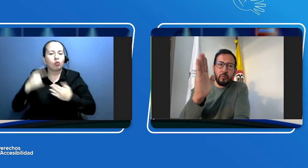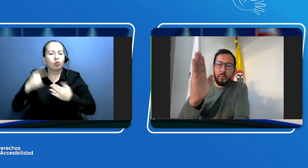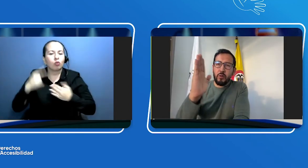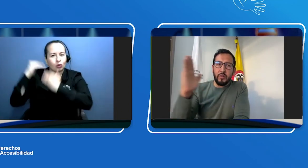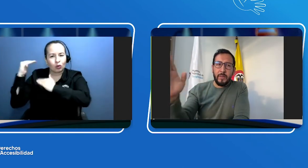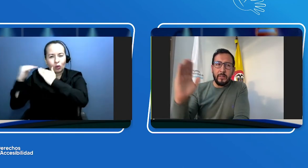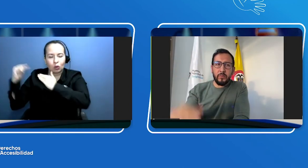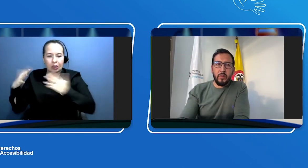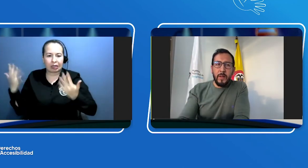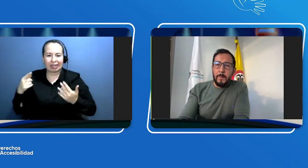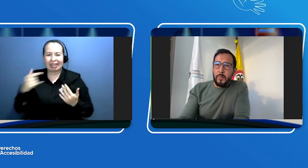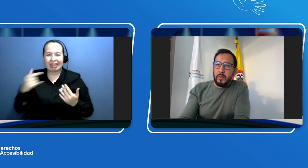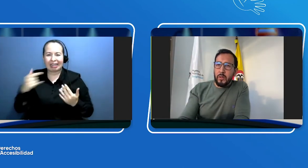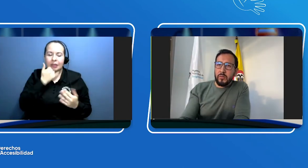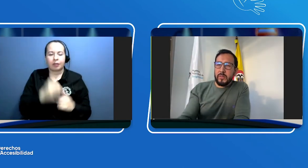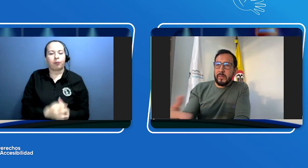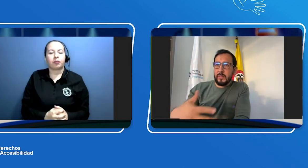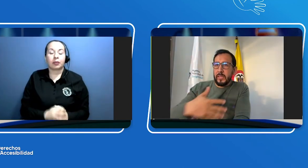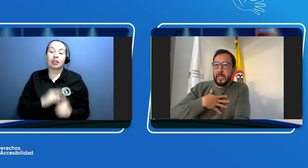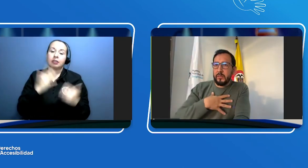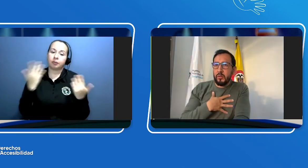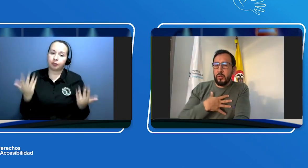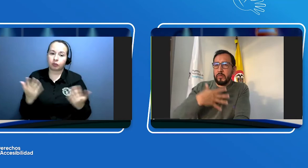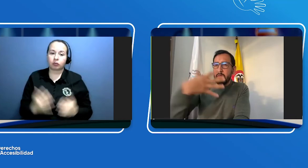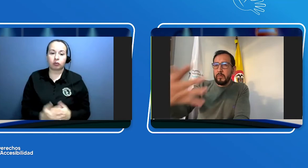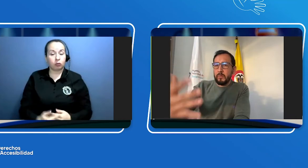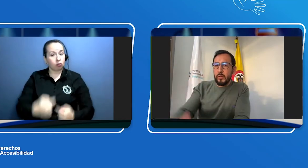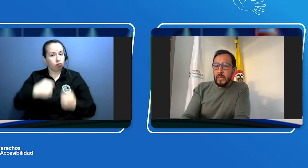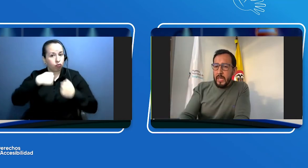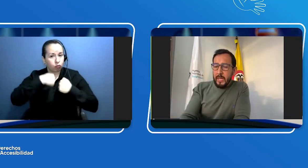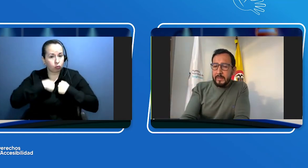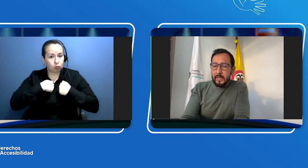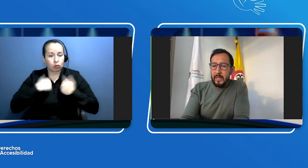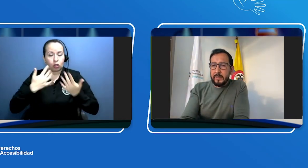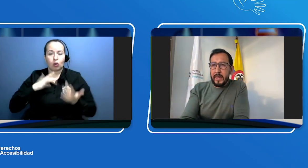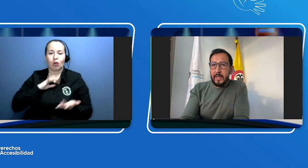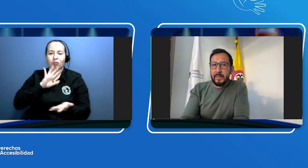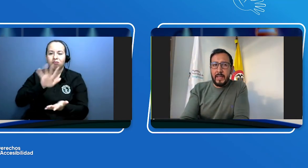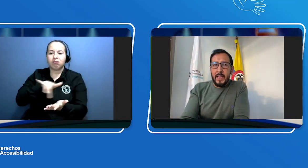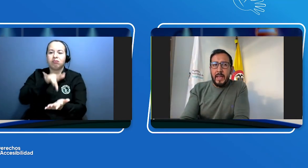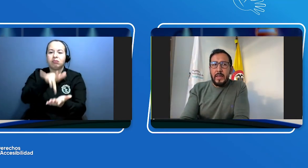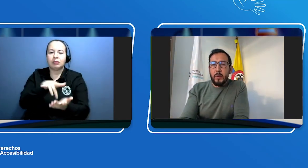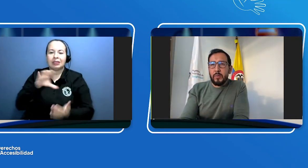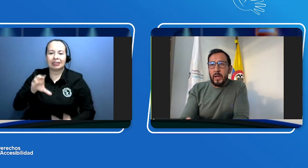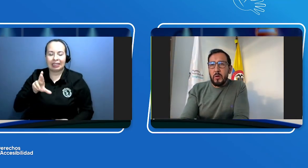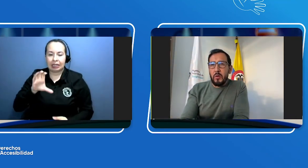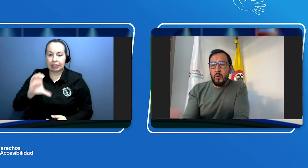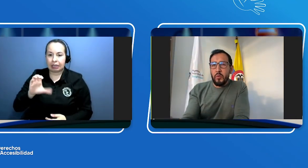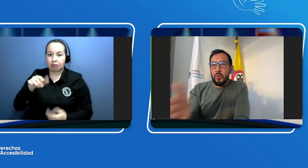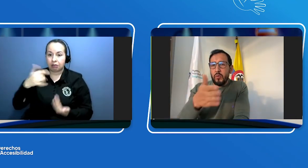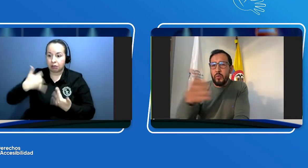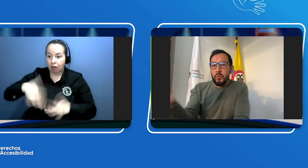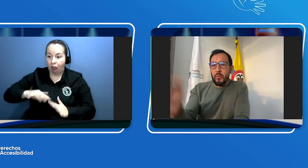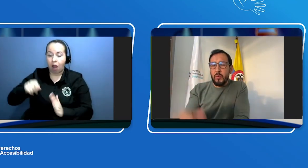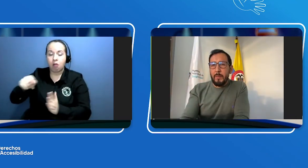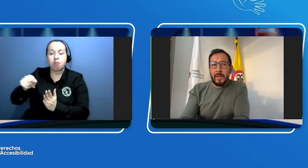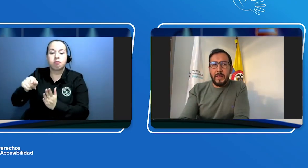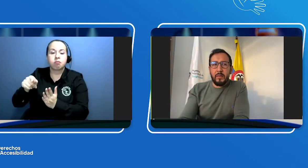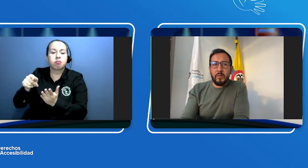como los efectos. Entonces, si yo voy al CRC y obtengo una pérdida de audición